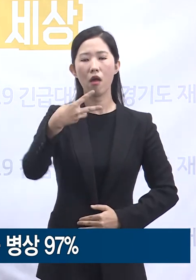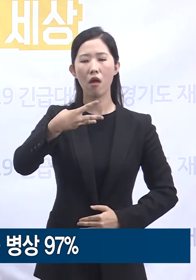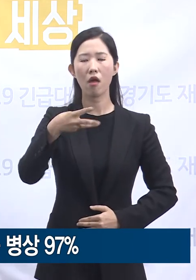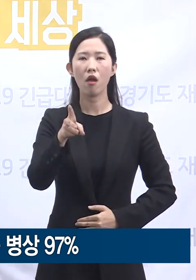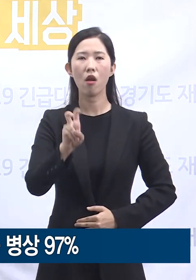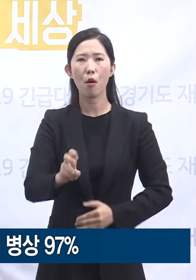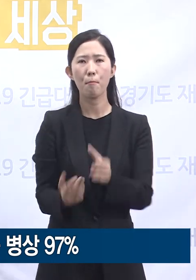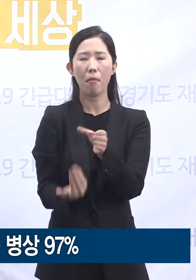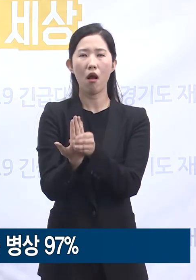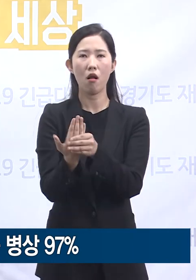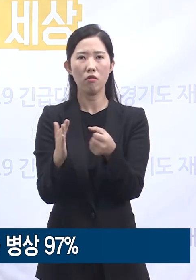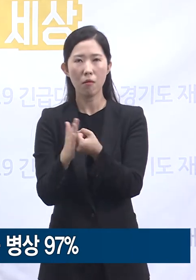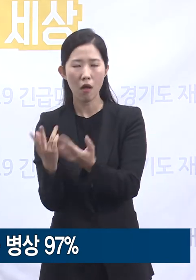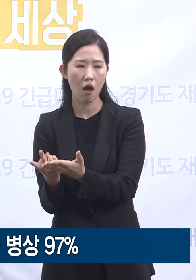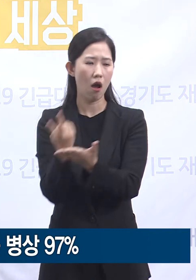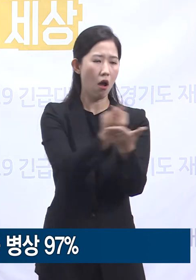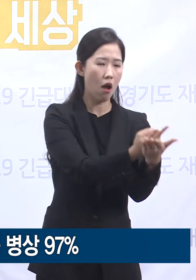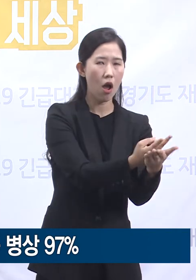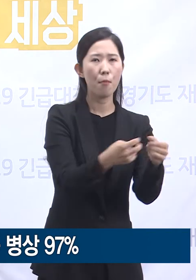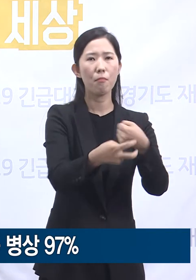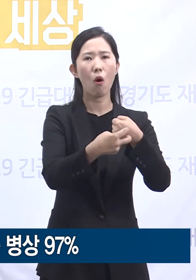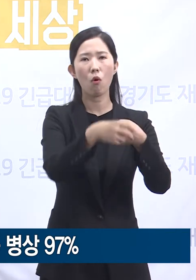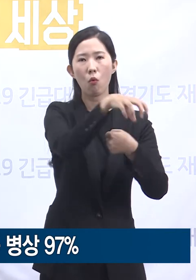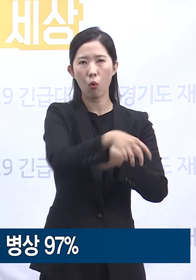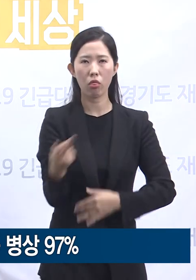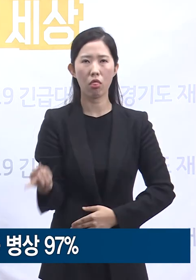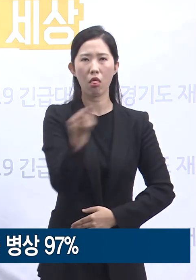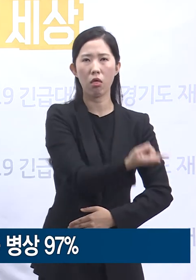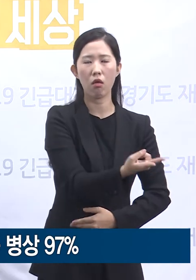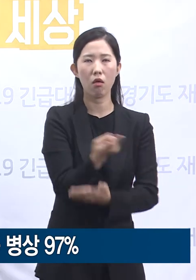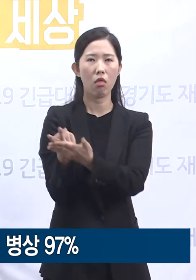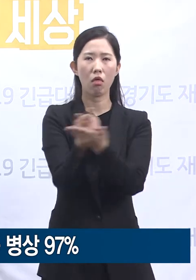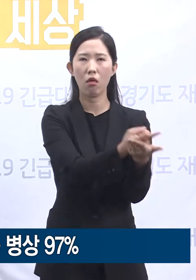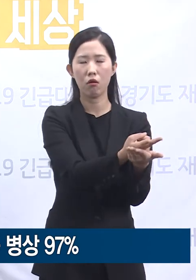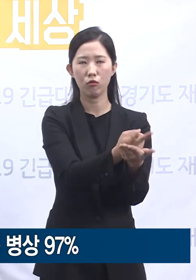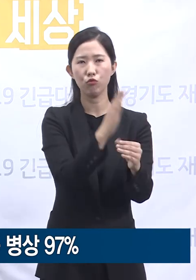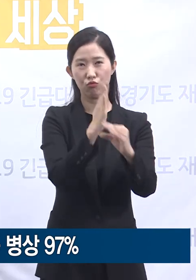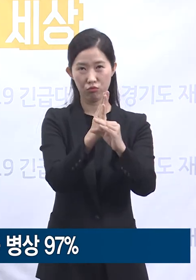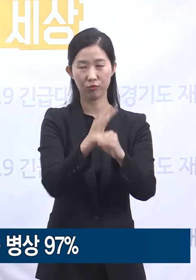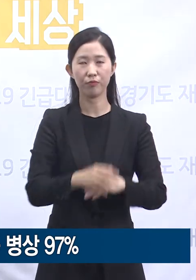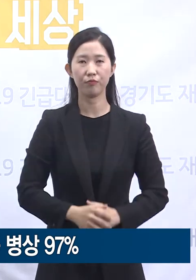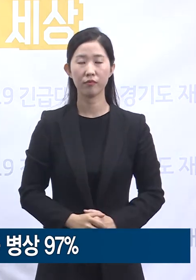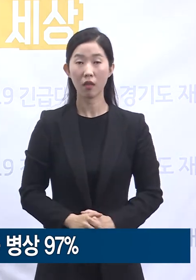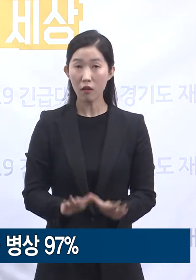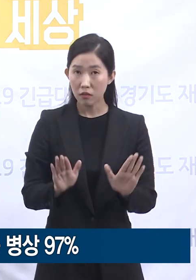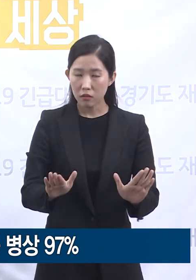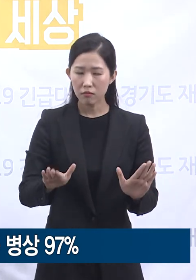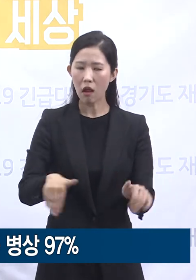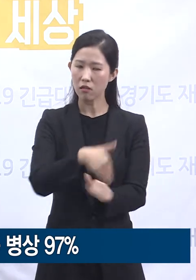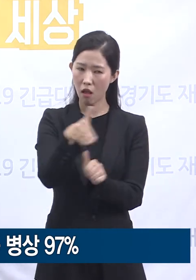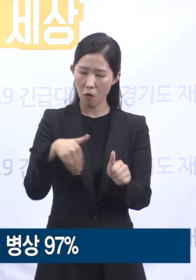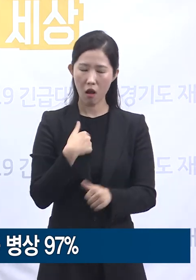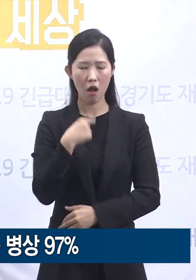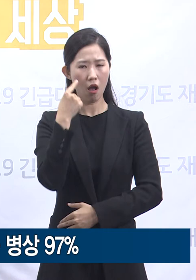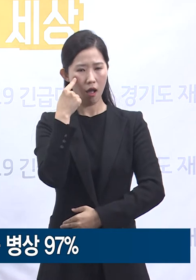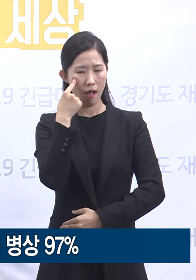대응에 있어서 생활치료센터라는 공간은 매우 중요한 보완제인 것은 맞습니다. 하지만